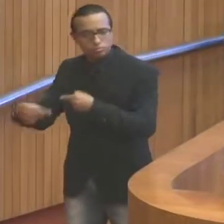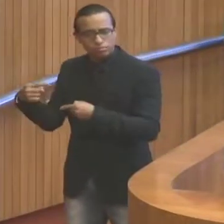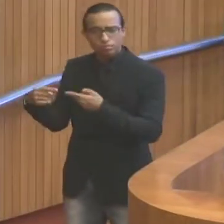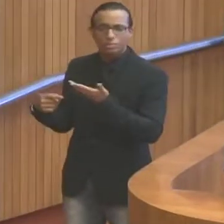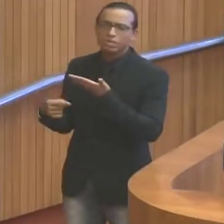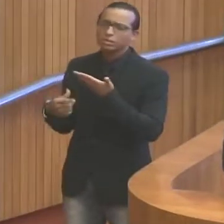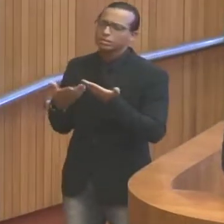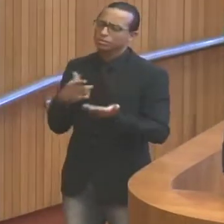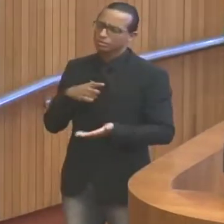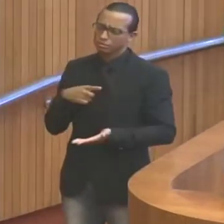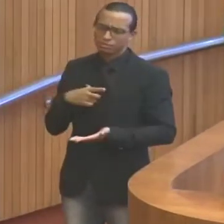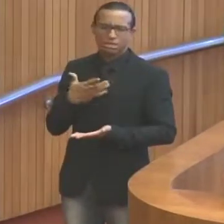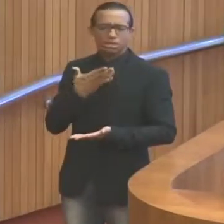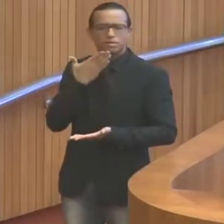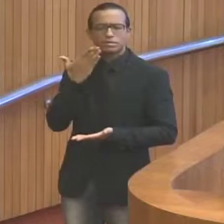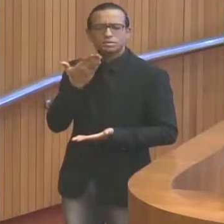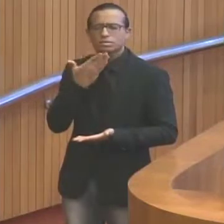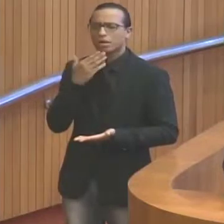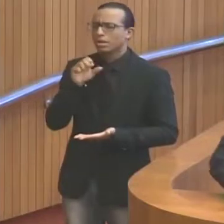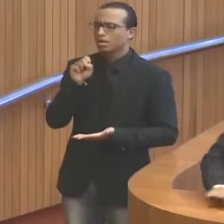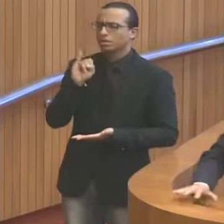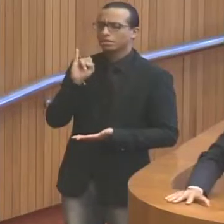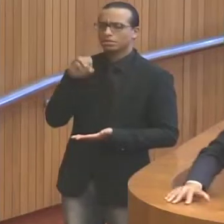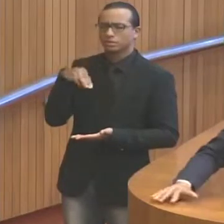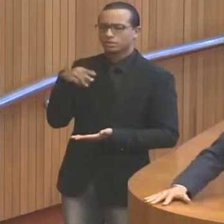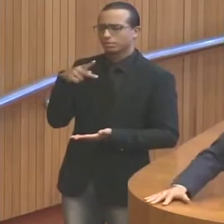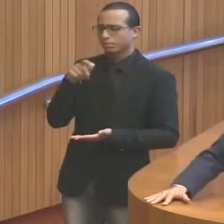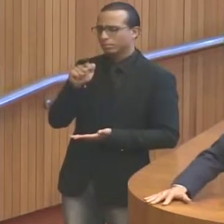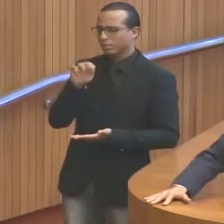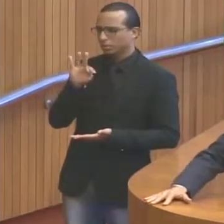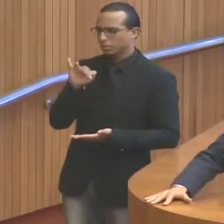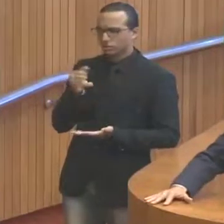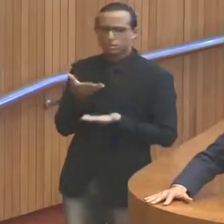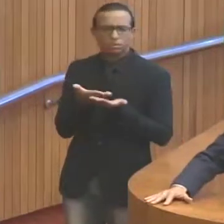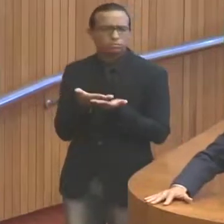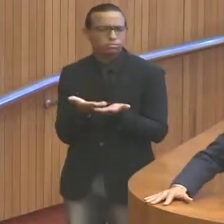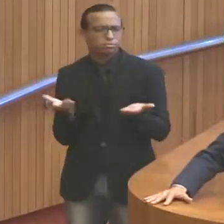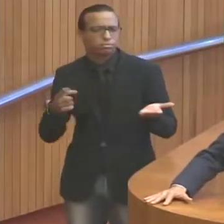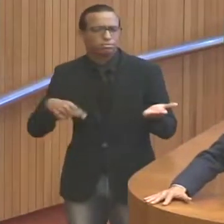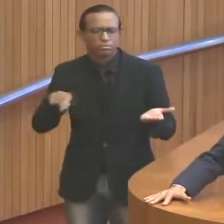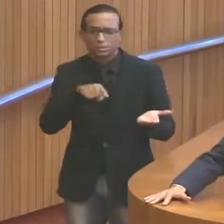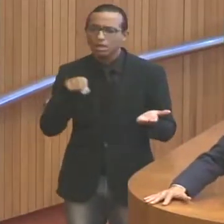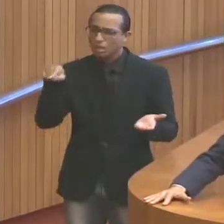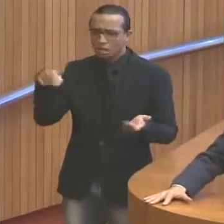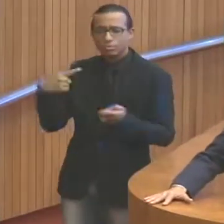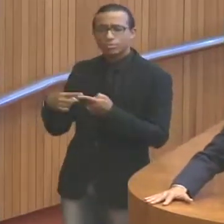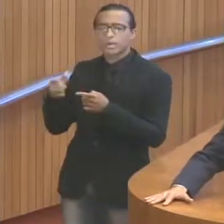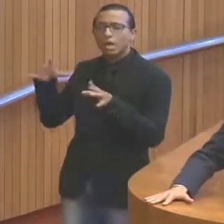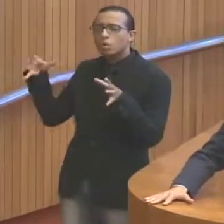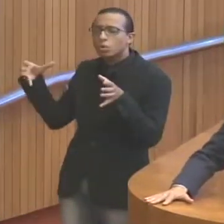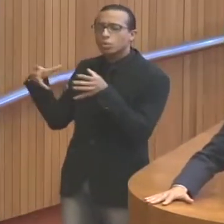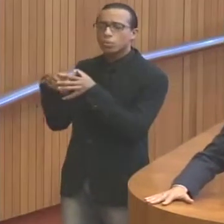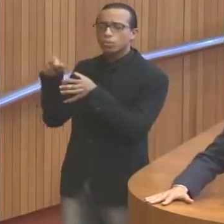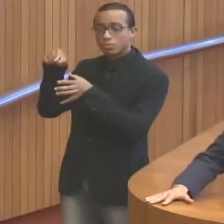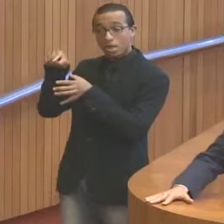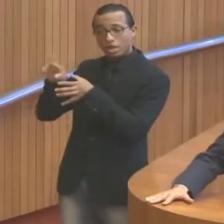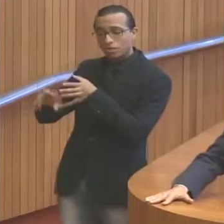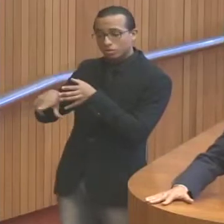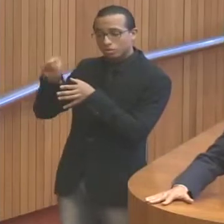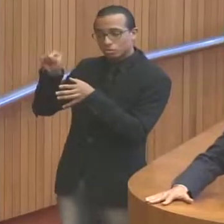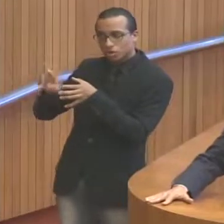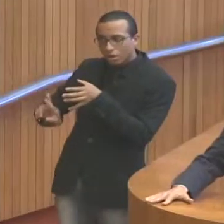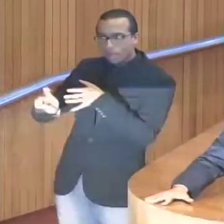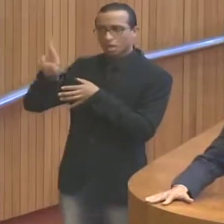simpatia de uma ampla placela do povo maranhense, representando um grande grupo político. Então, portanto,